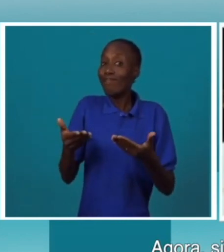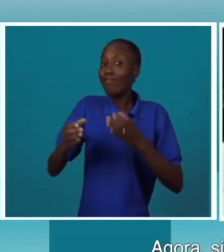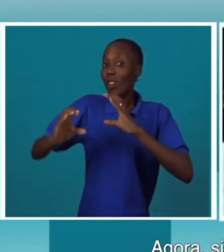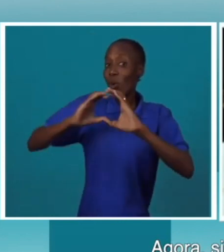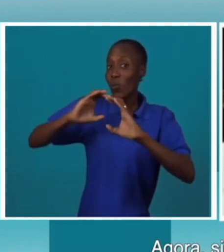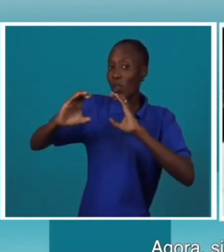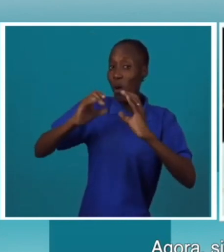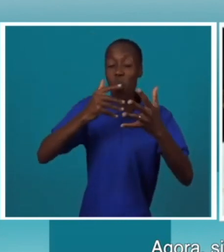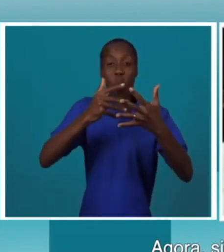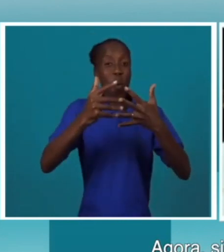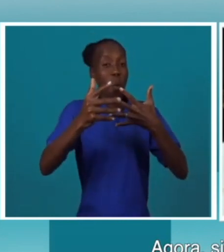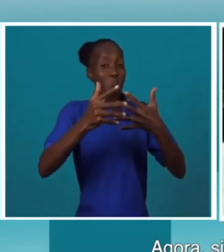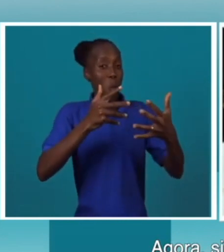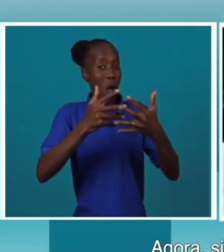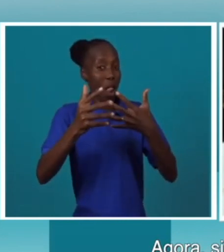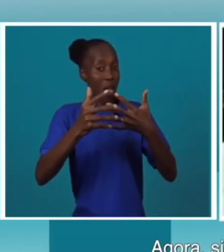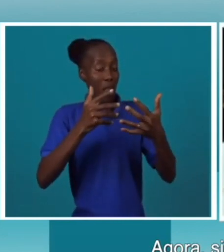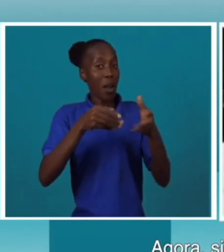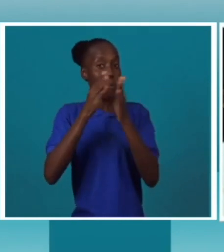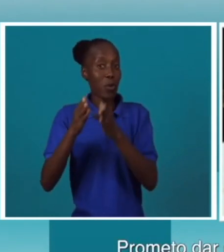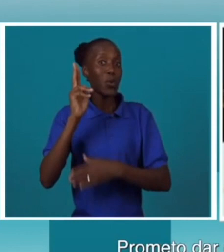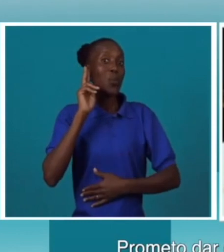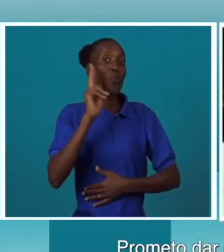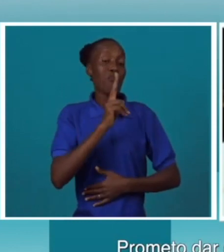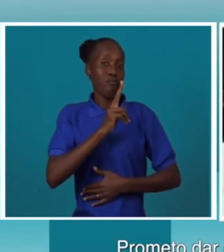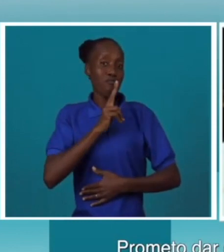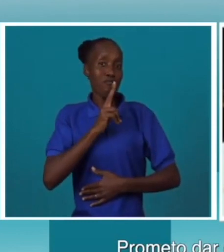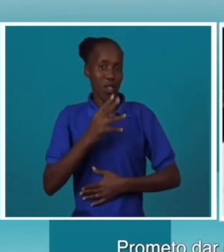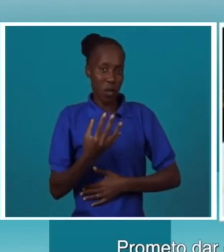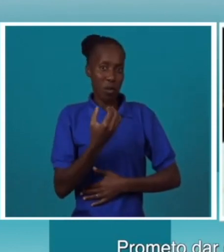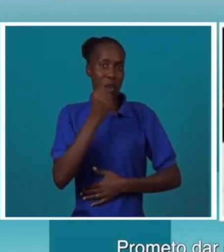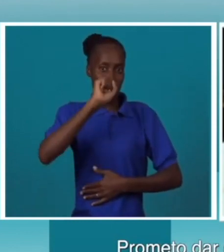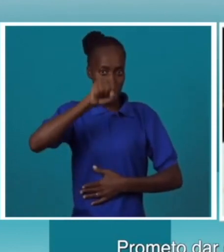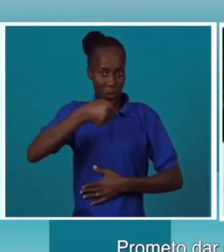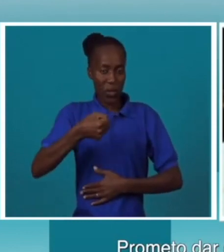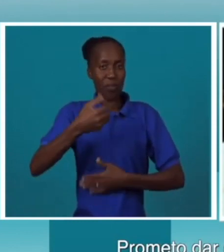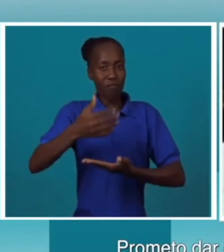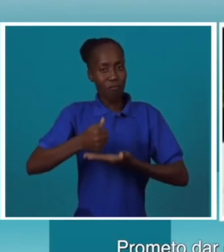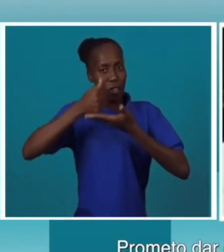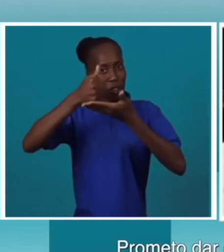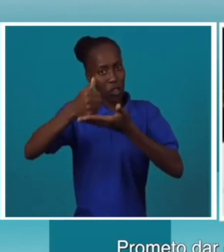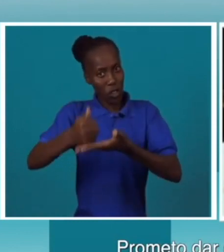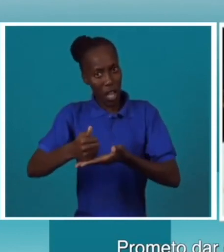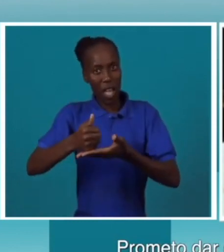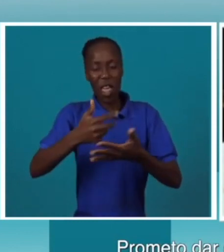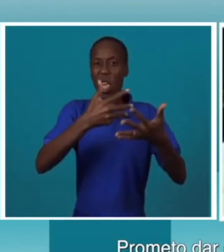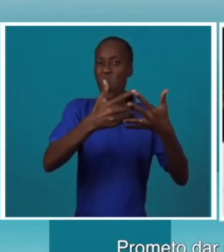pessoa surda, sim. E prometo dar-me o máximo, estarei capaz de atender em qualquer